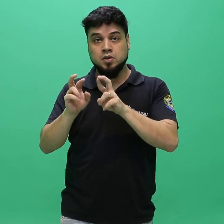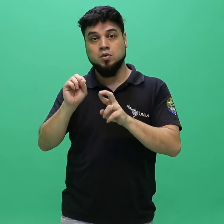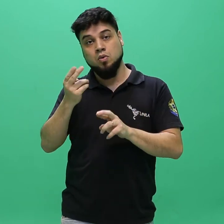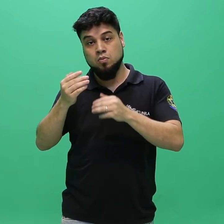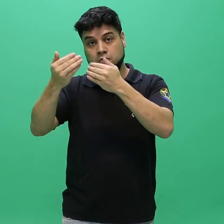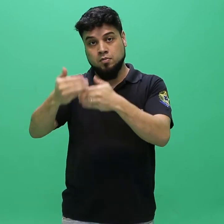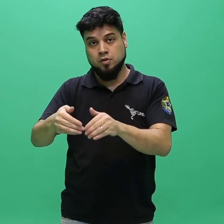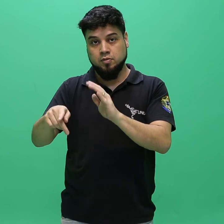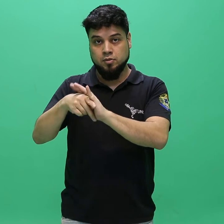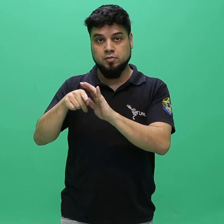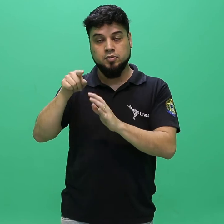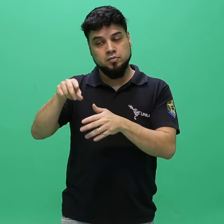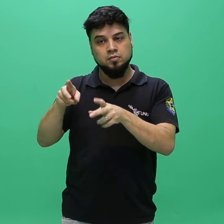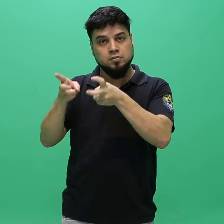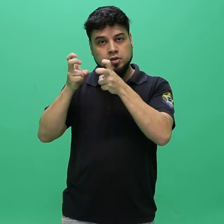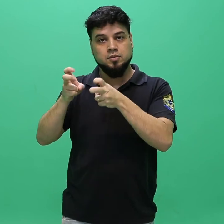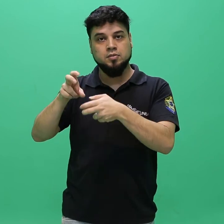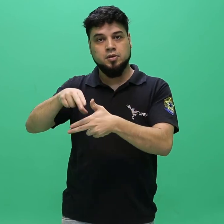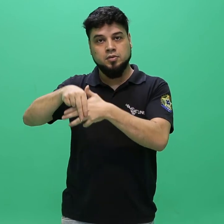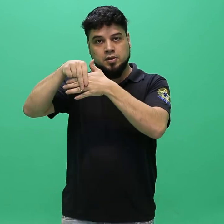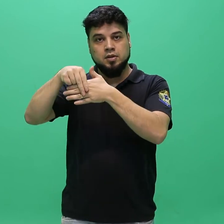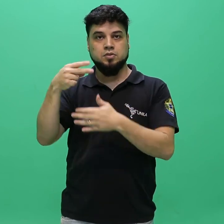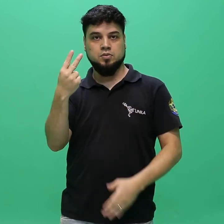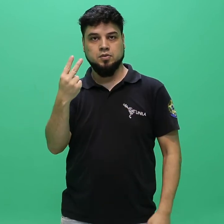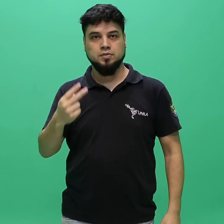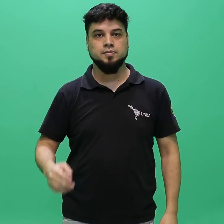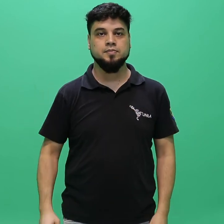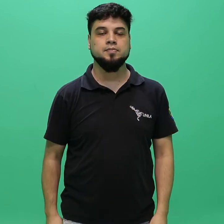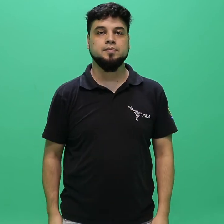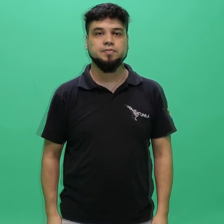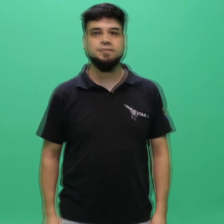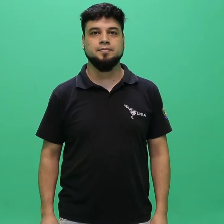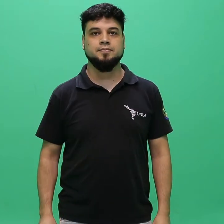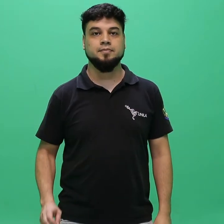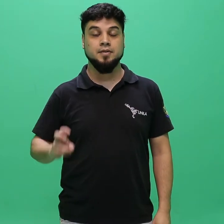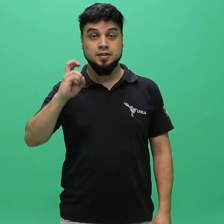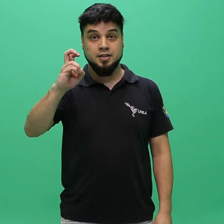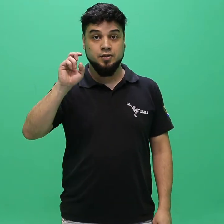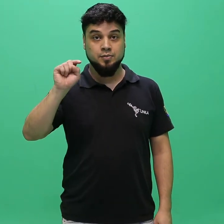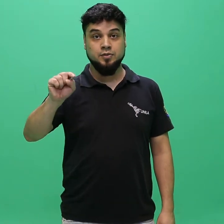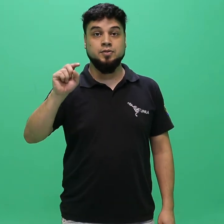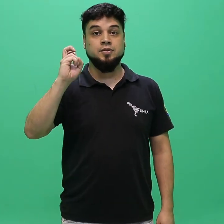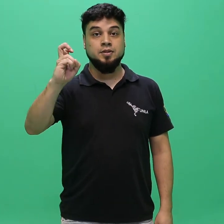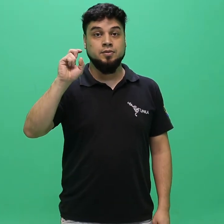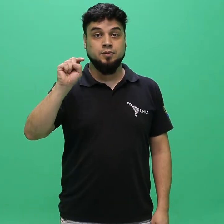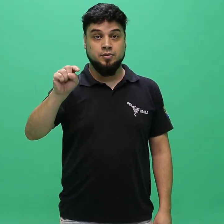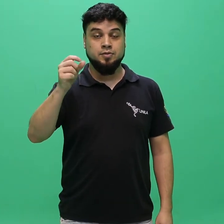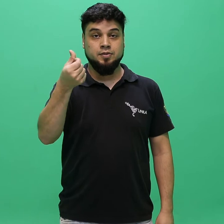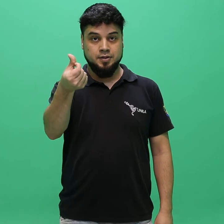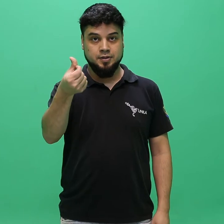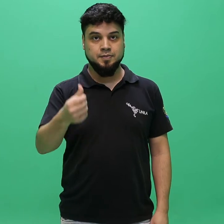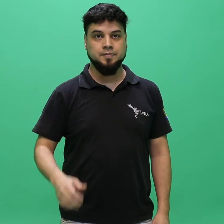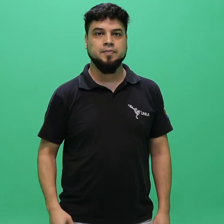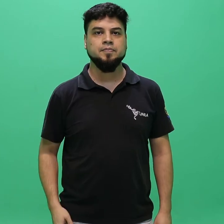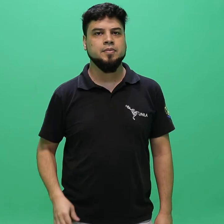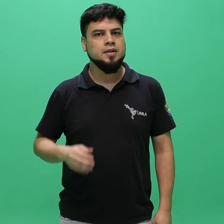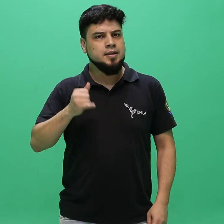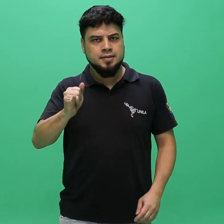e ou prova específica. Anexo 2. 5.5.6.